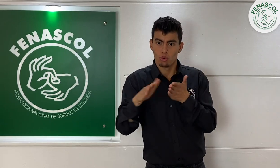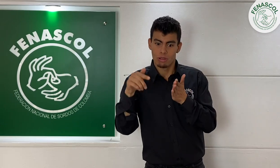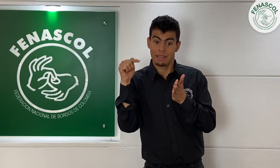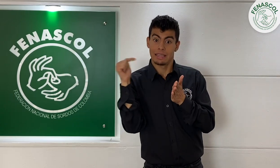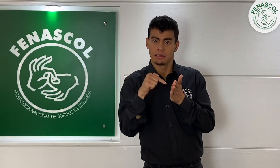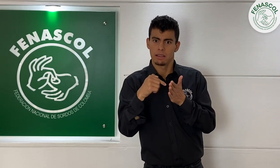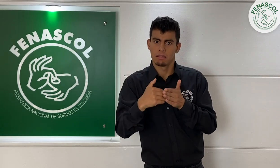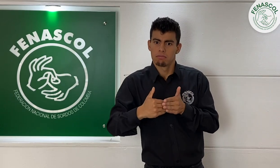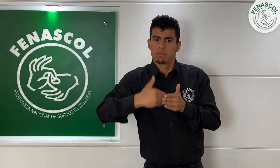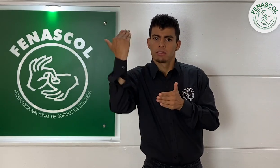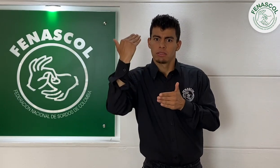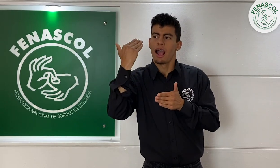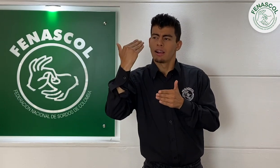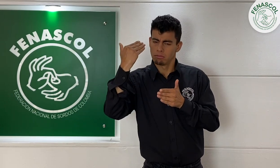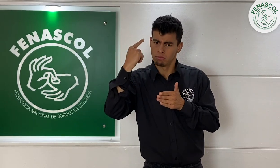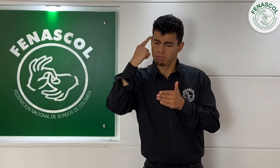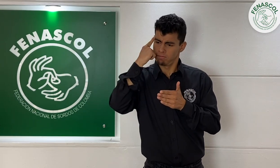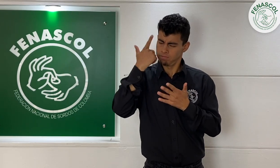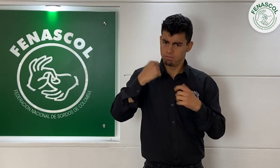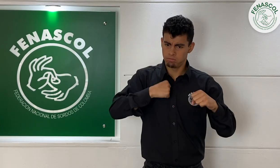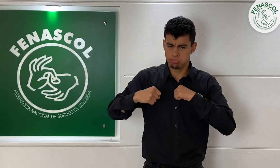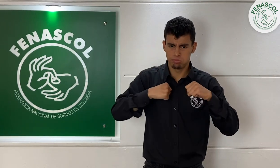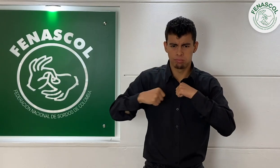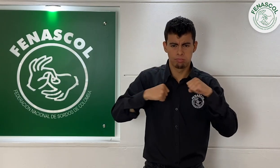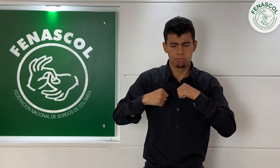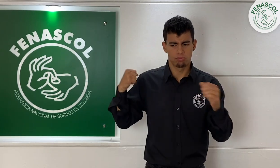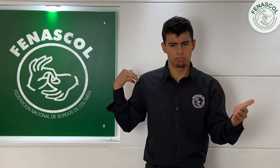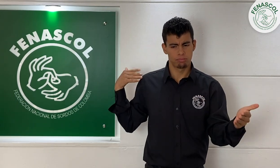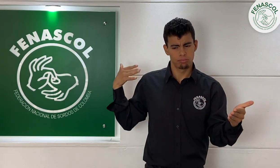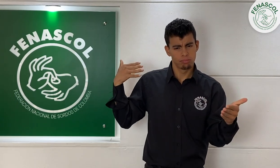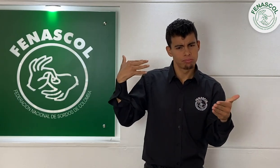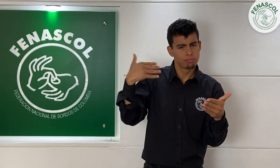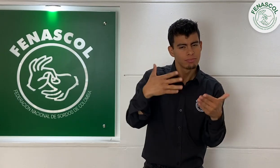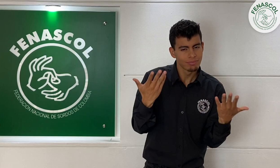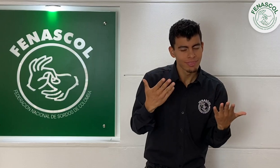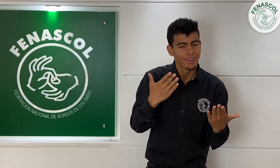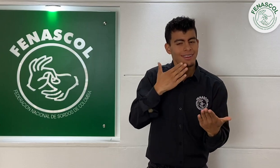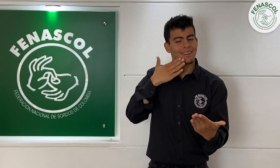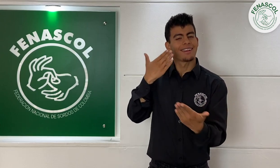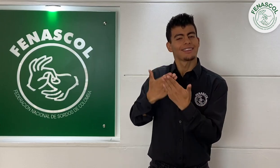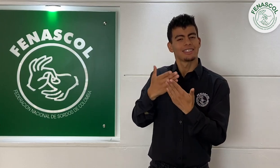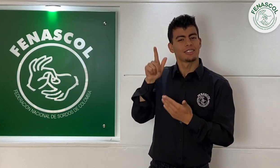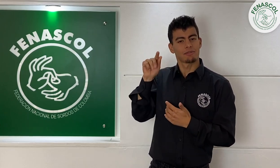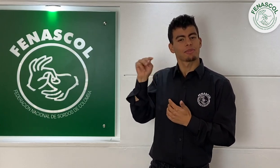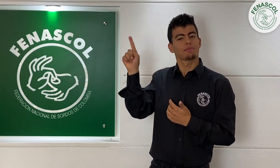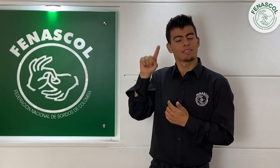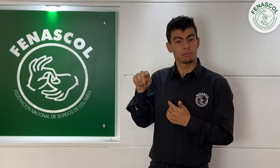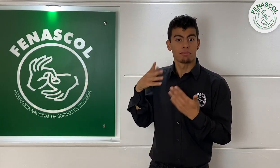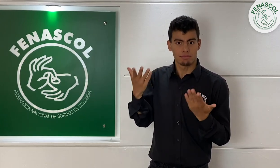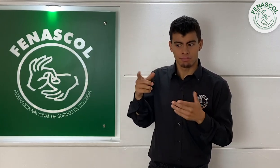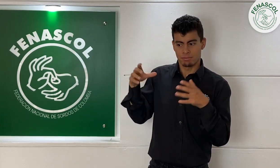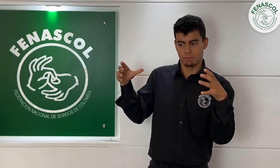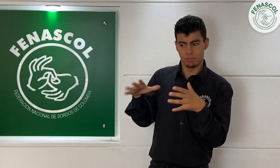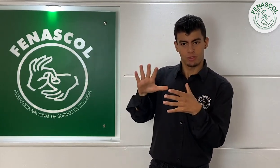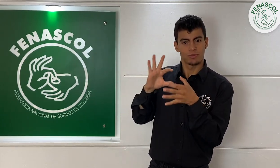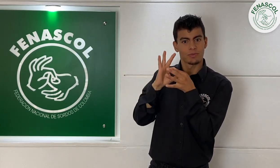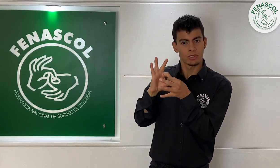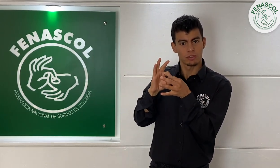Nacional, que fue el punto de partida para iniciar con el proceso, pero también ha sido gracias a la gestión de FENASCOL y sus acciones